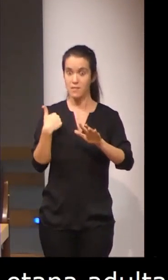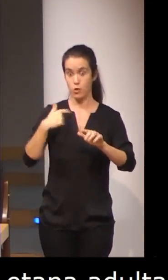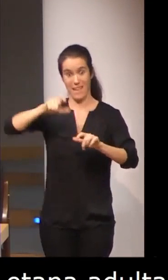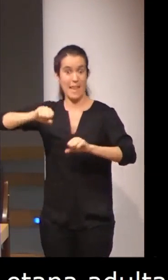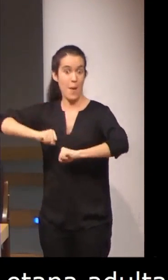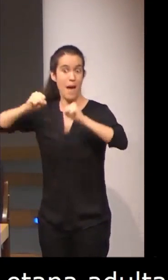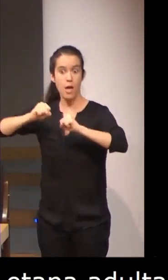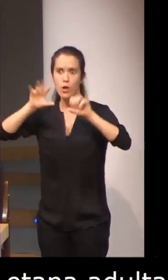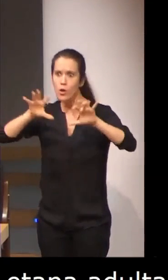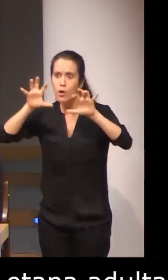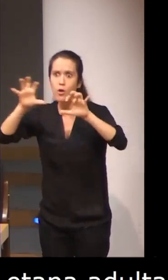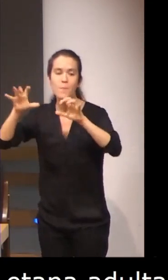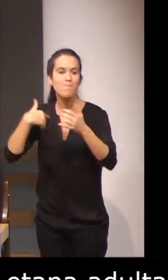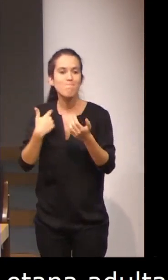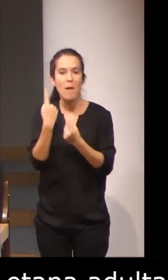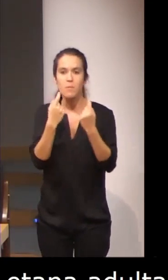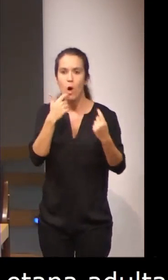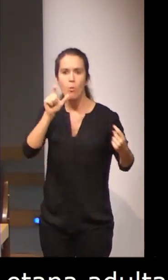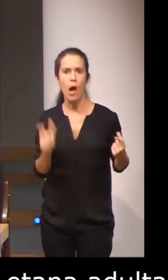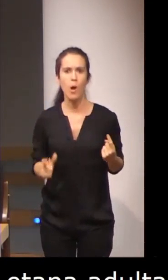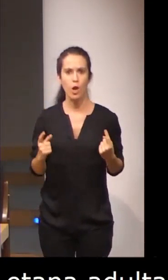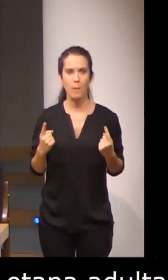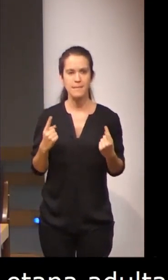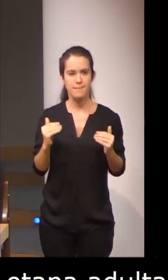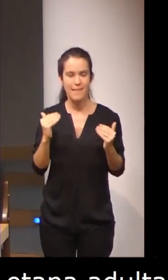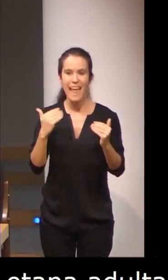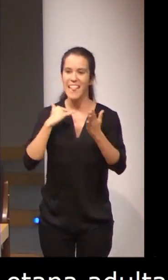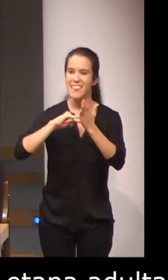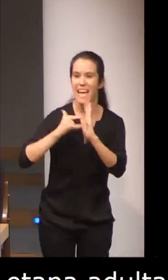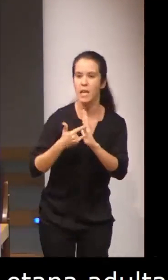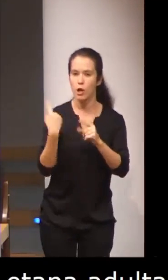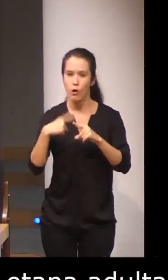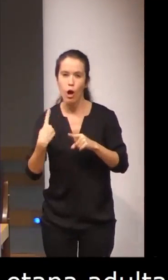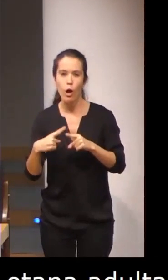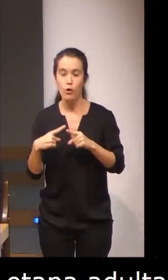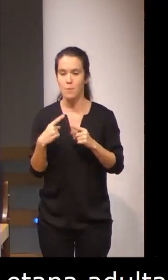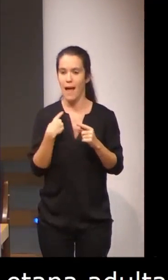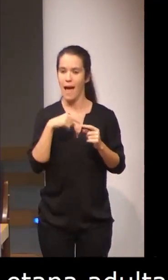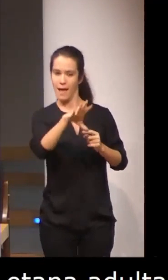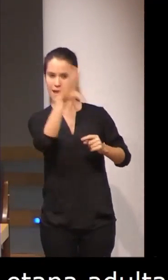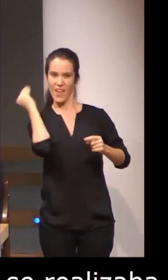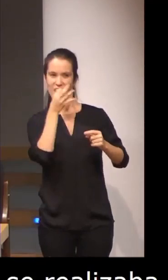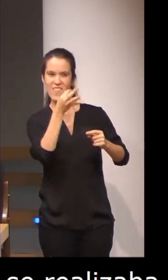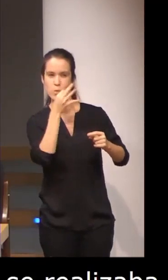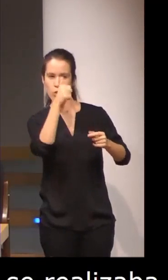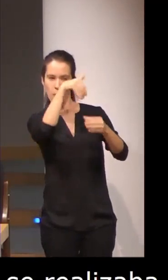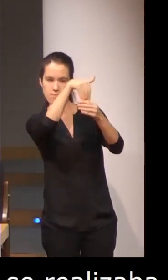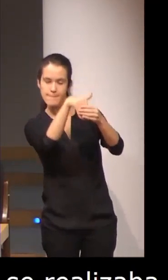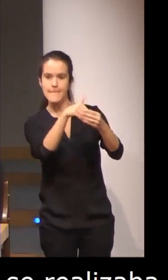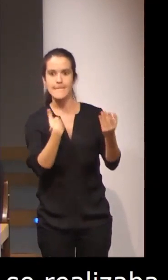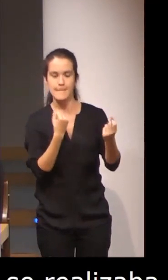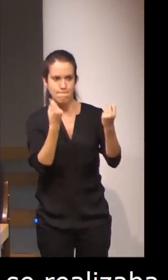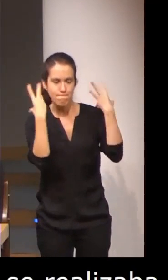estaba privada de vocabulario más técnico que era necesario para comprender discursos más complejos.